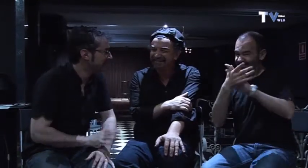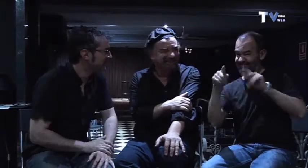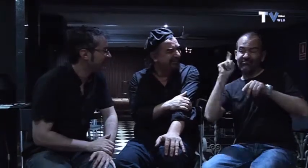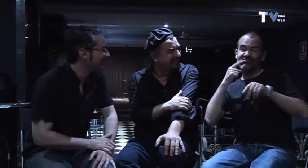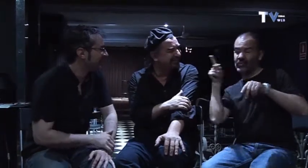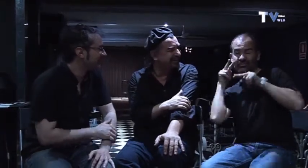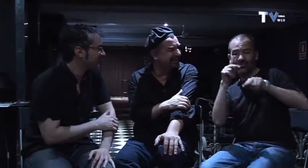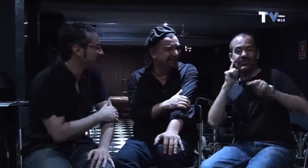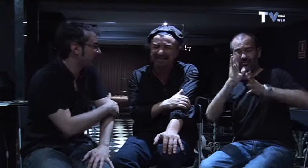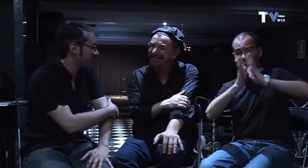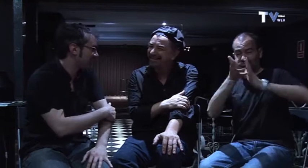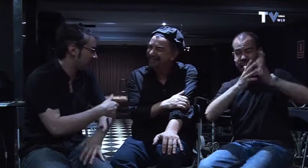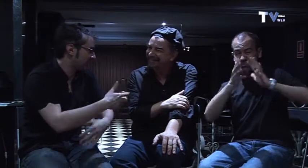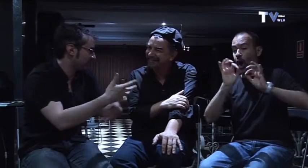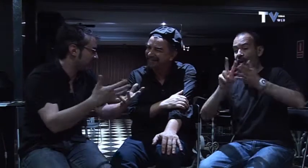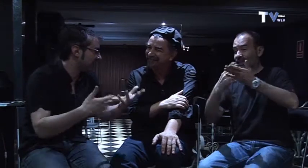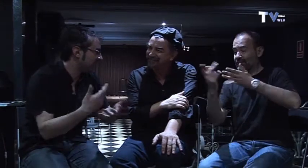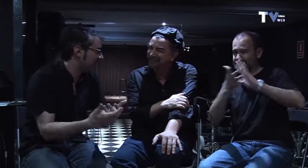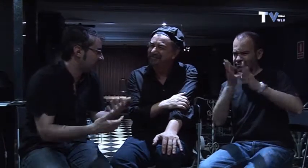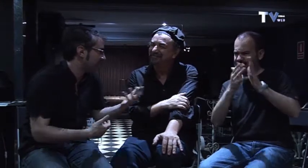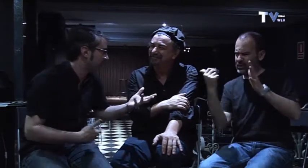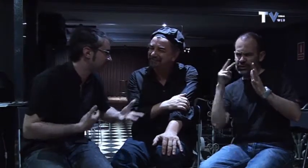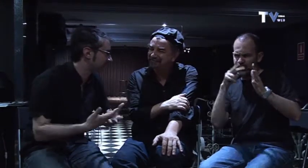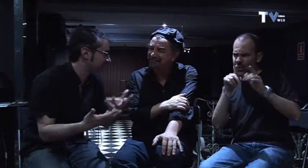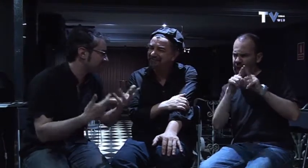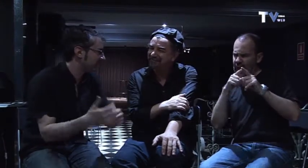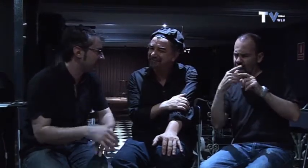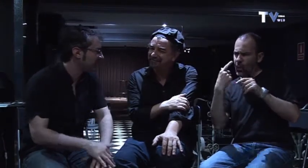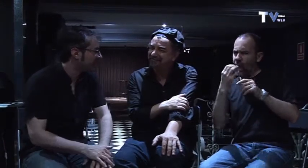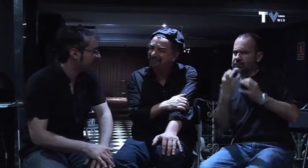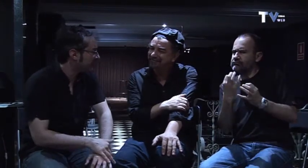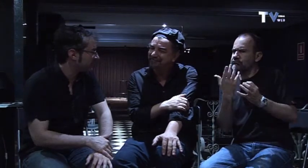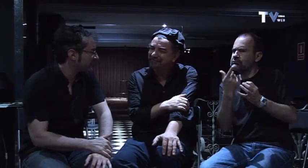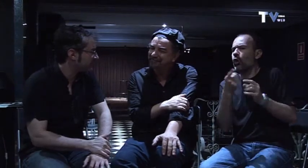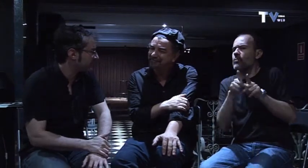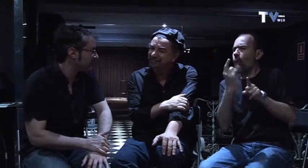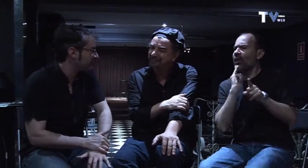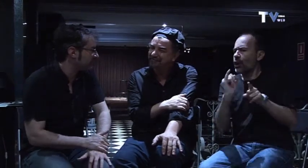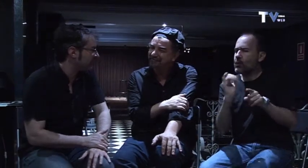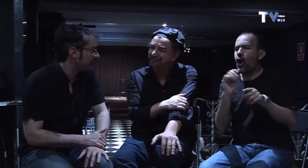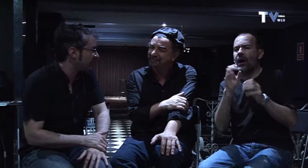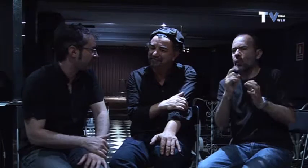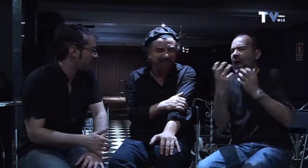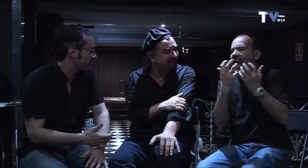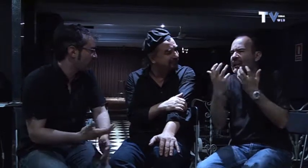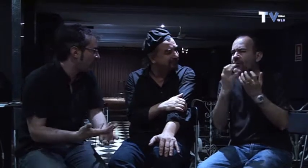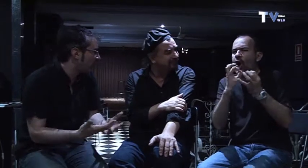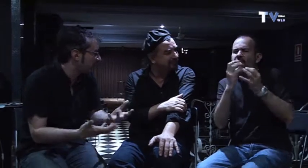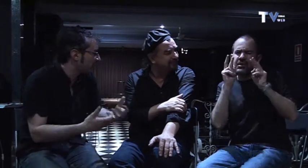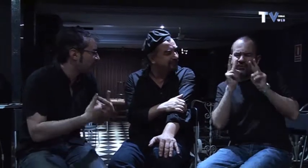y la lengua es un color que lo a los otros sin nada por intérprete sin nada también que ves que piensas que lo ves como arte como